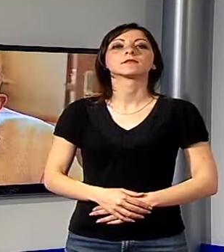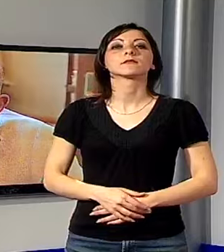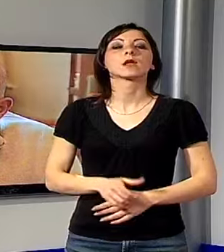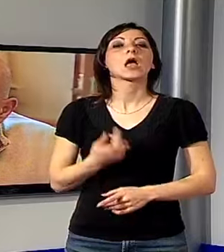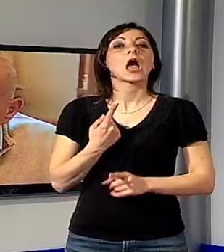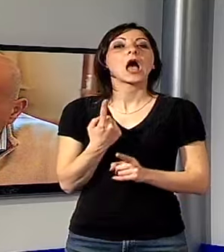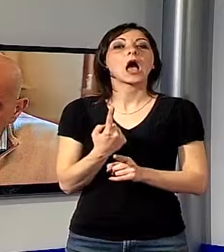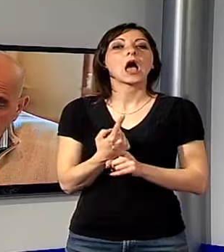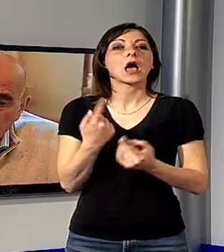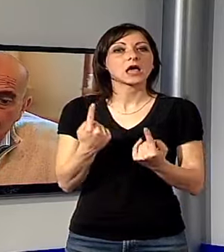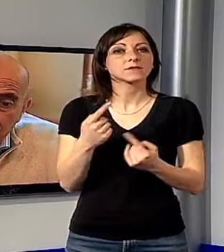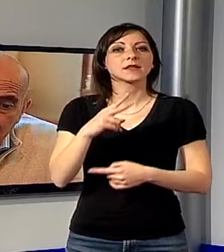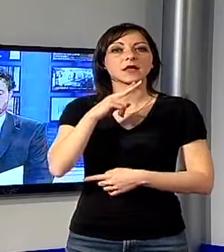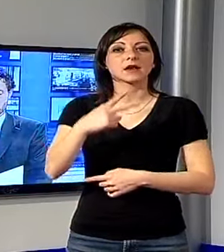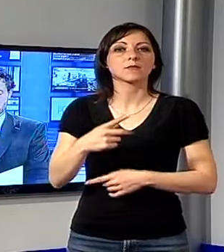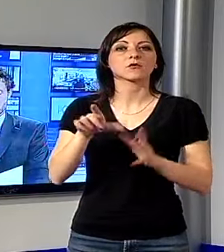comune e al sindaco Betti.